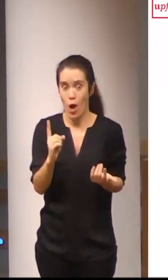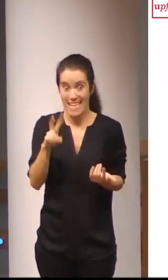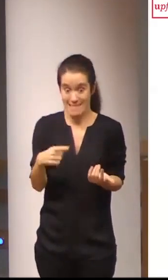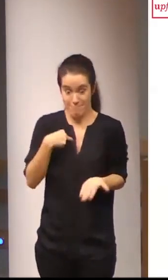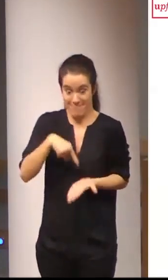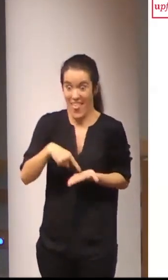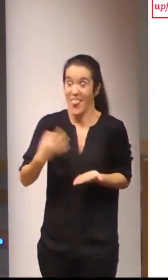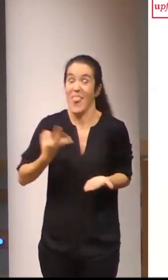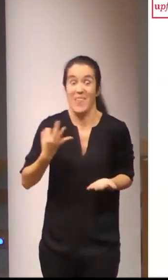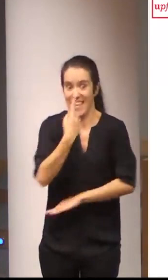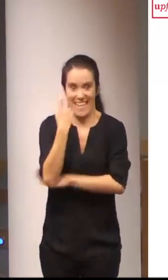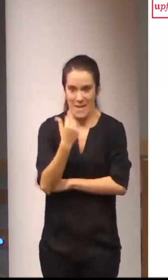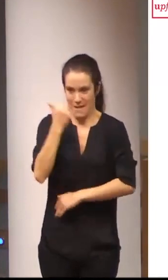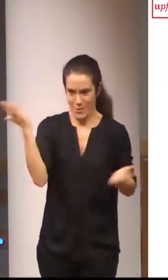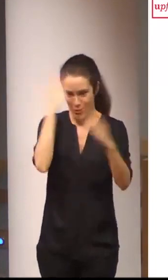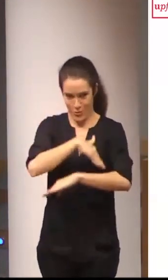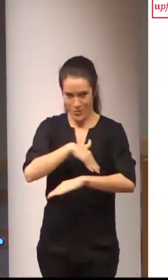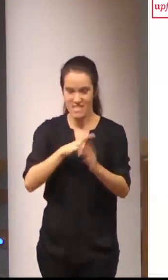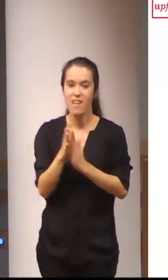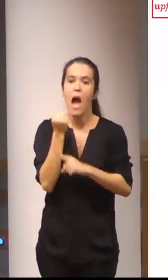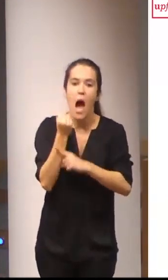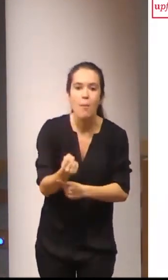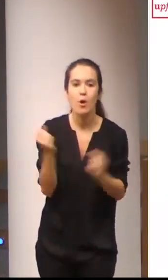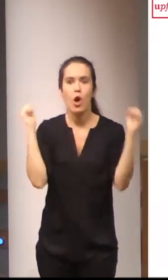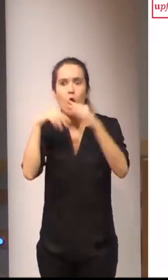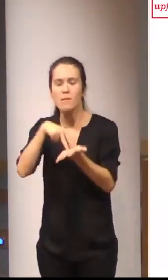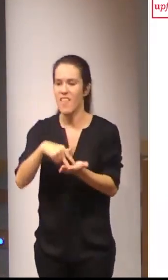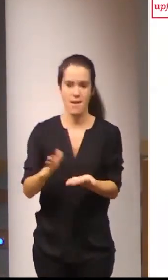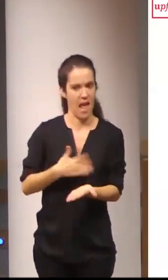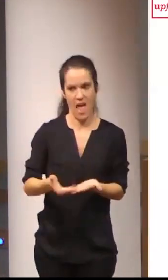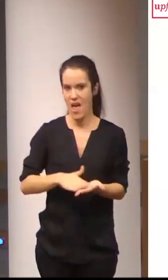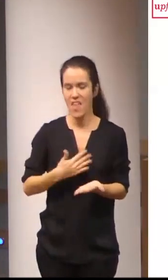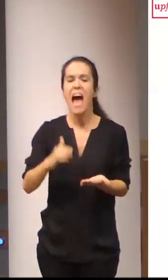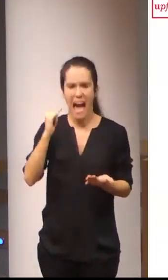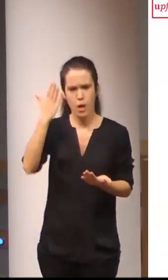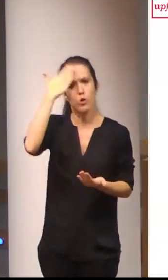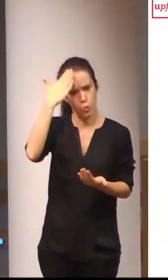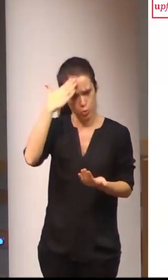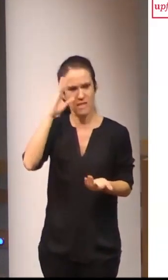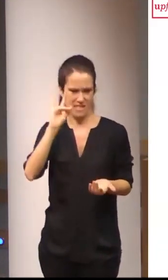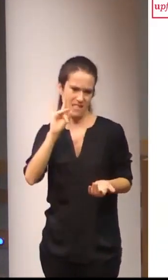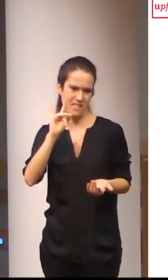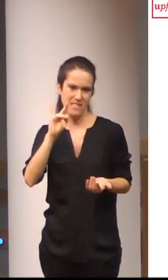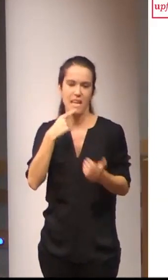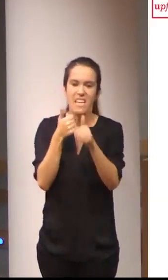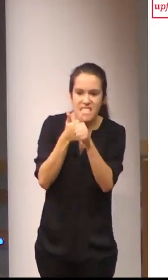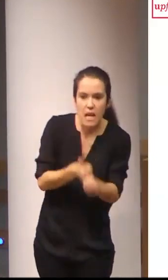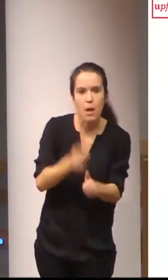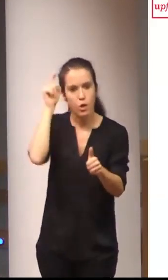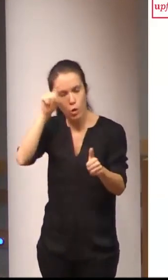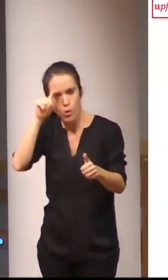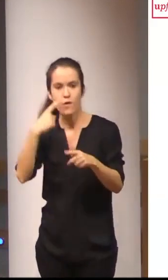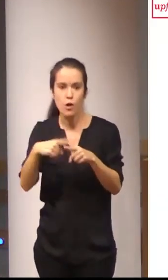no hay apoyo de encuentros presenciales pero si hay tutela tutorización y seguimiento